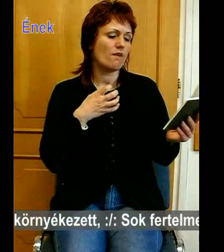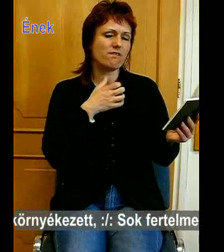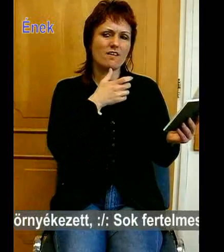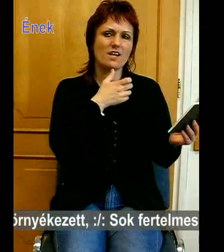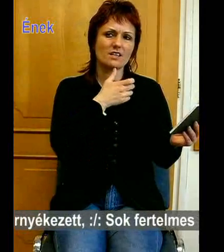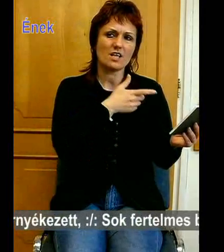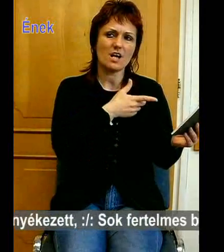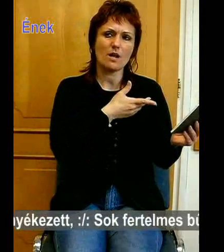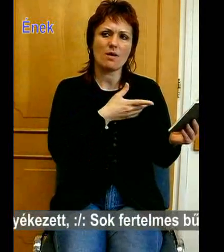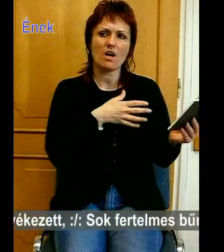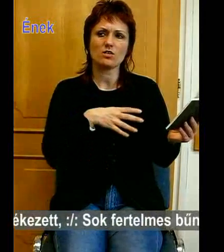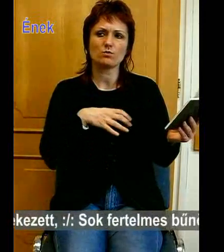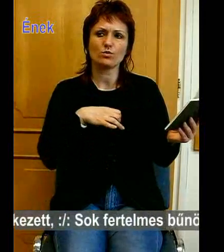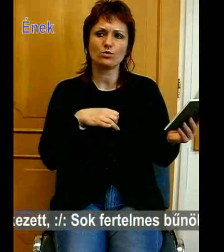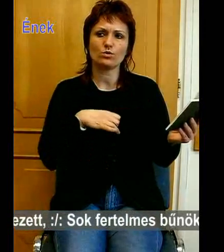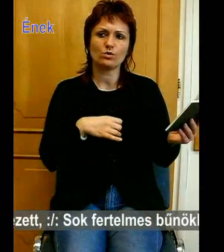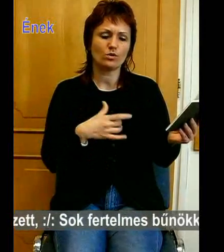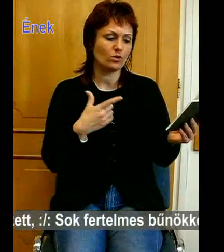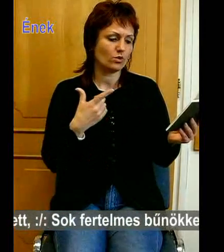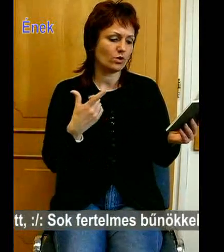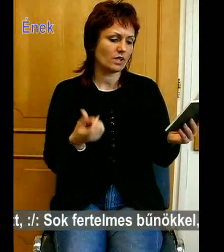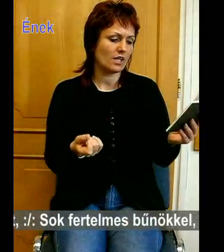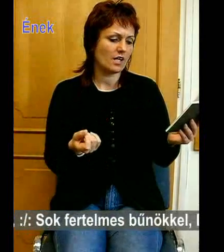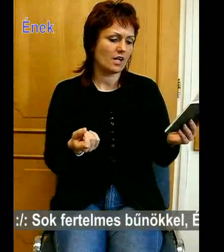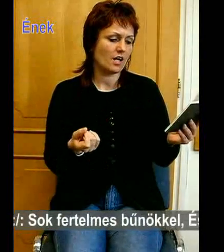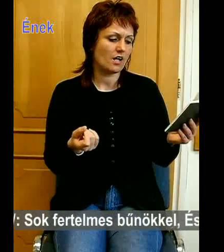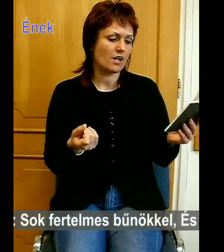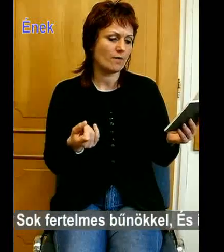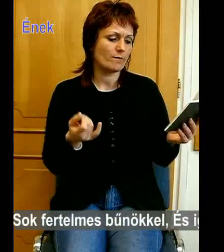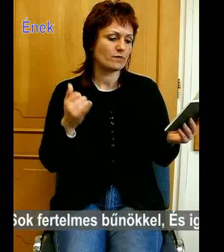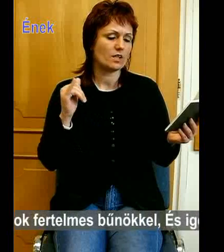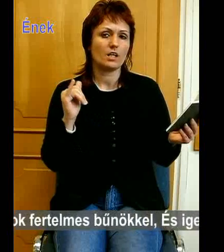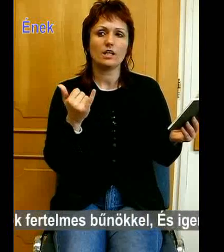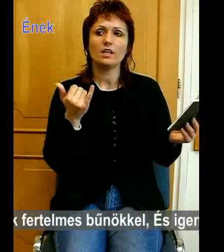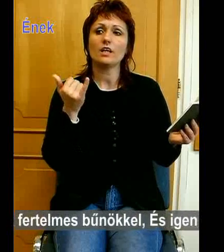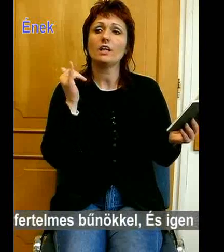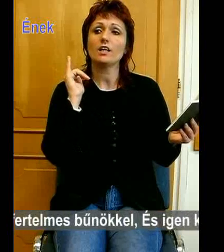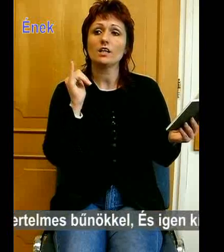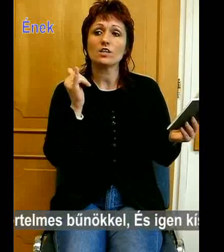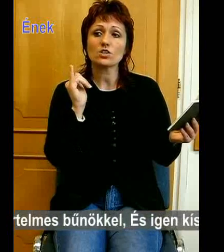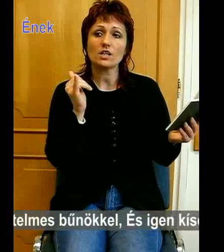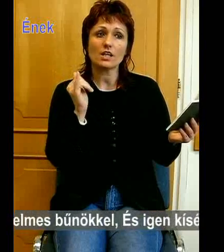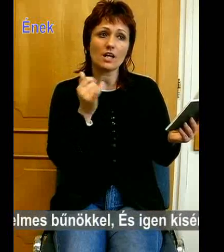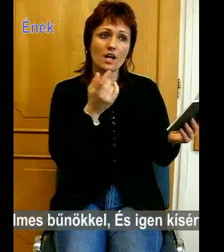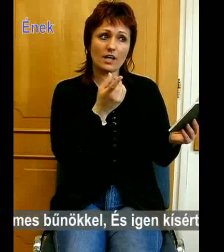helytelmes ürökkel, égségek